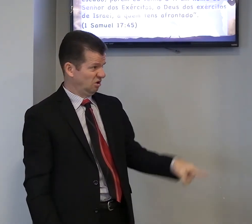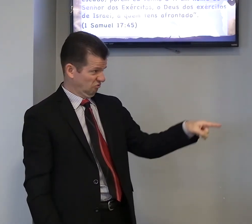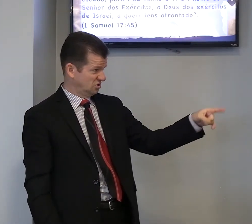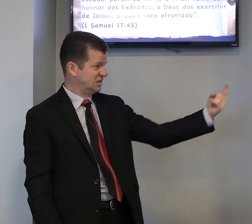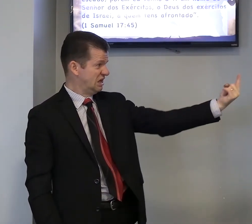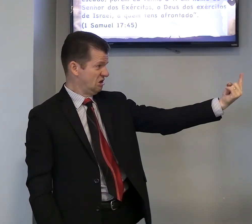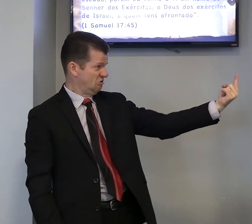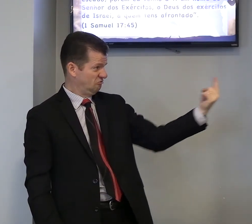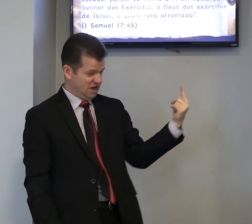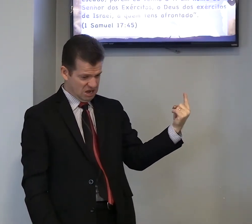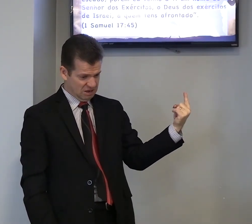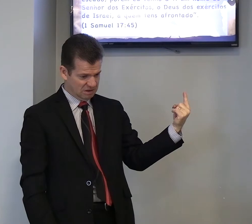você, vem,